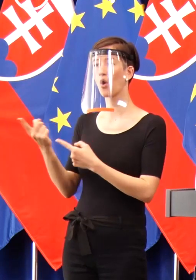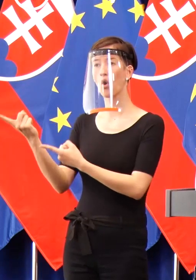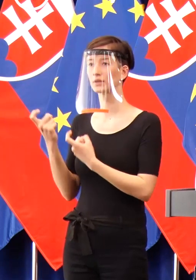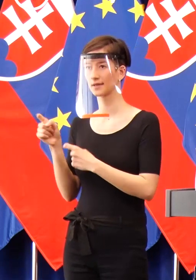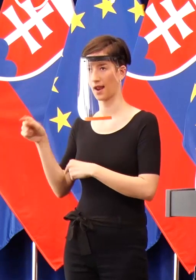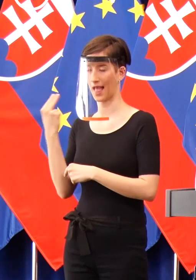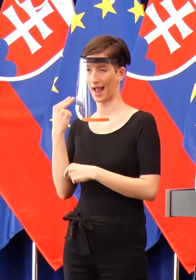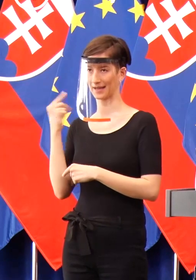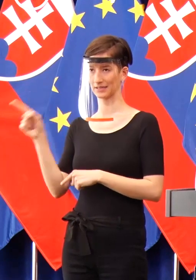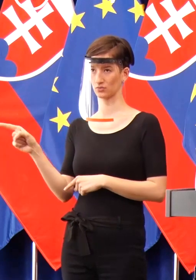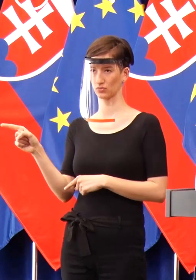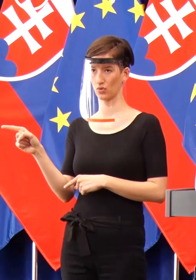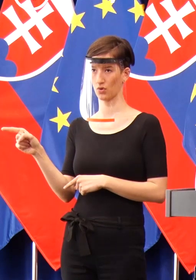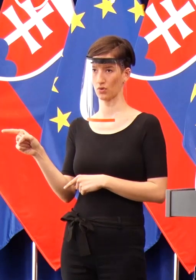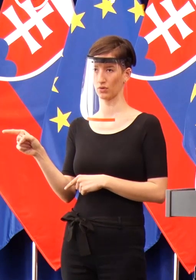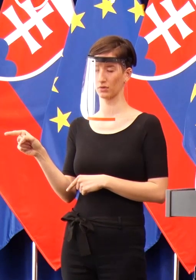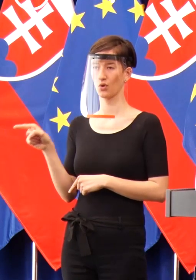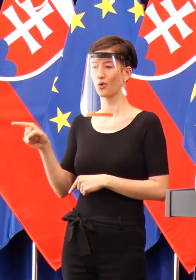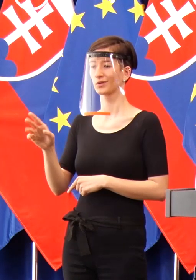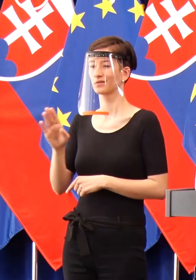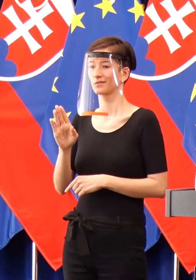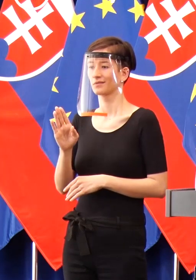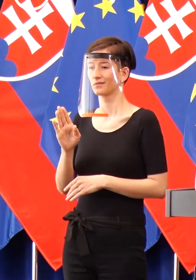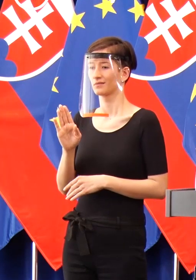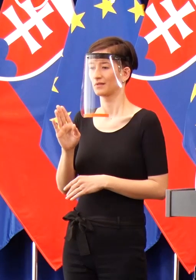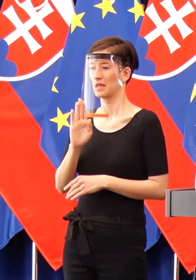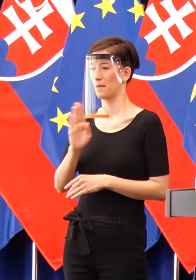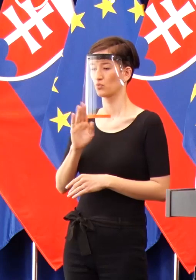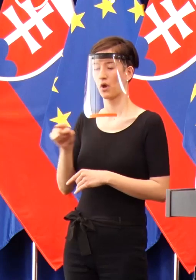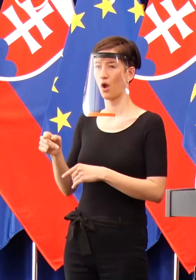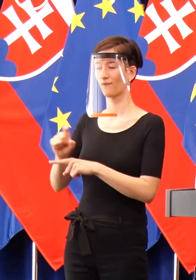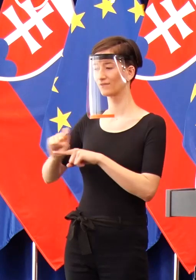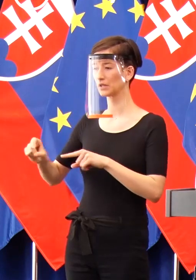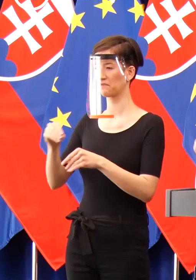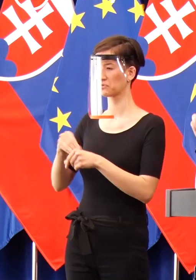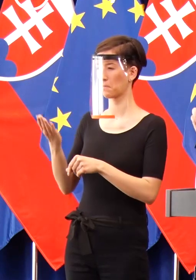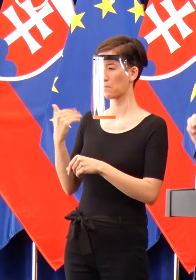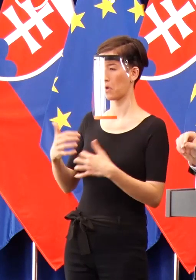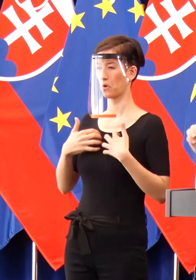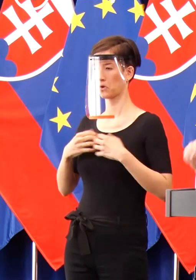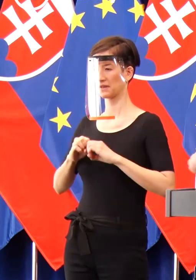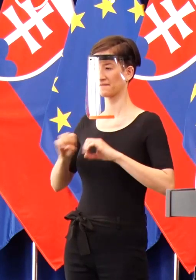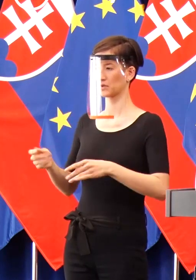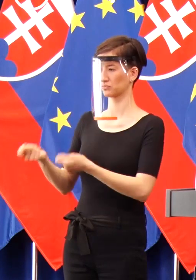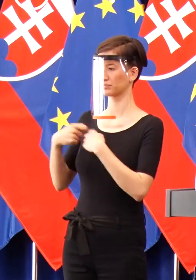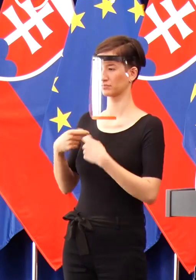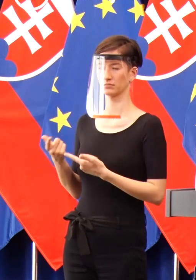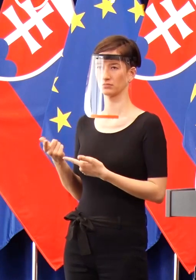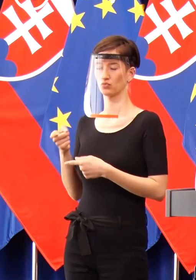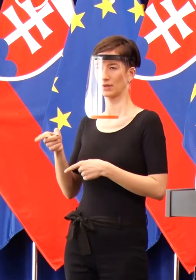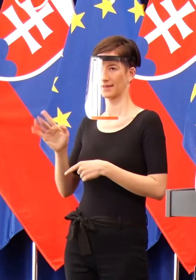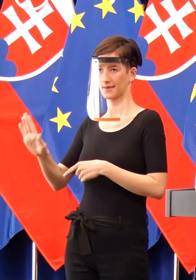nemôžu, že sa nakazili. Môže za to bývalá vláda, ktorá povedala, že týchto ľudí nedá do štátnej karantény.